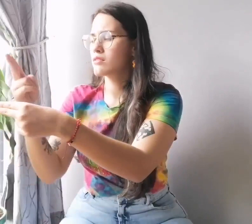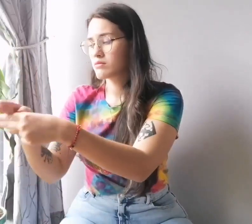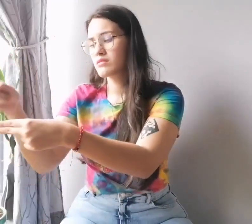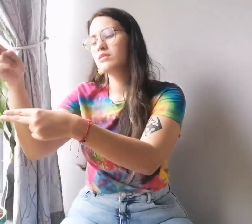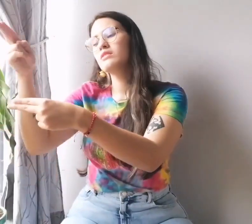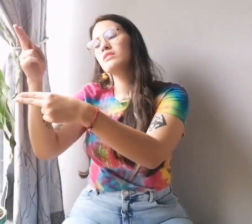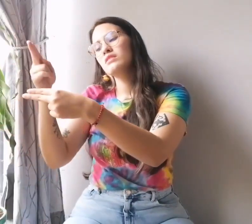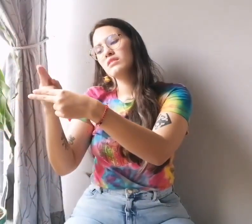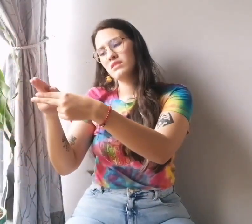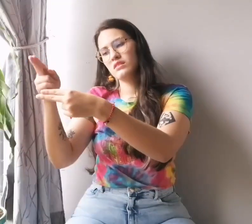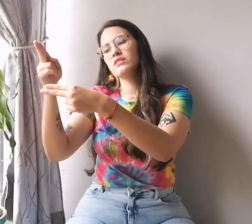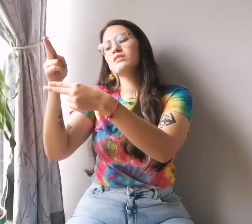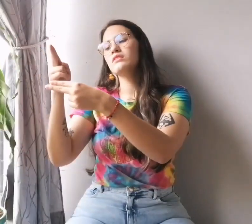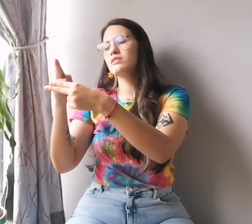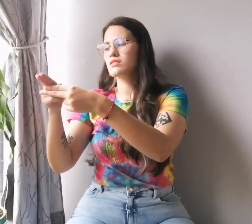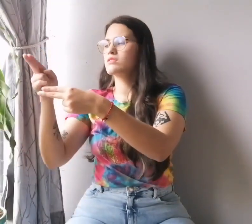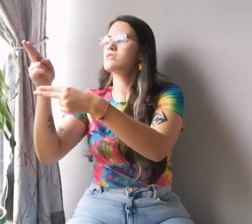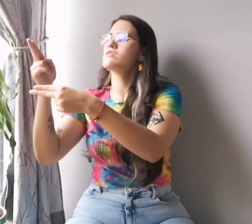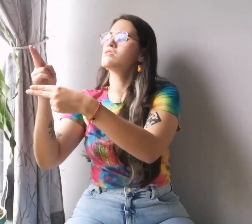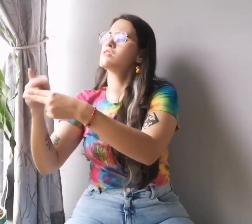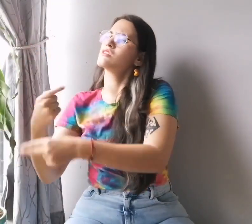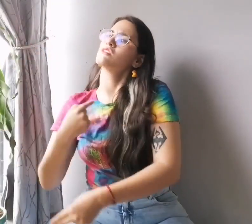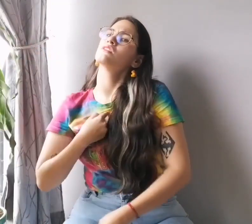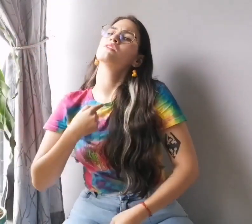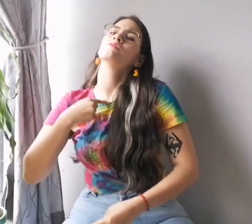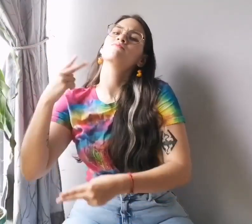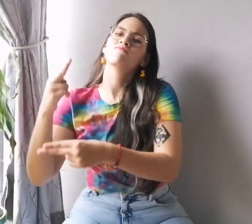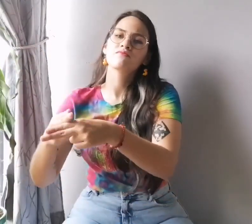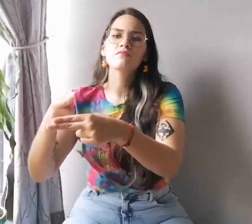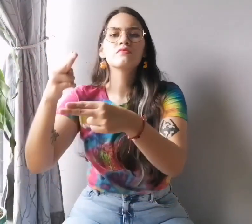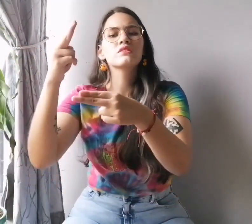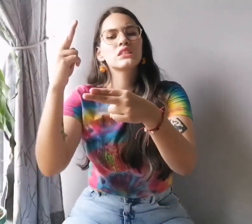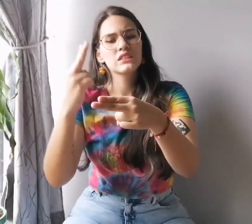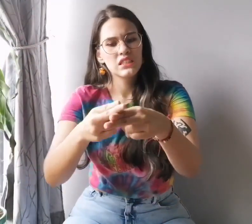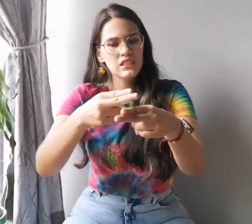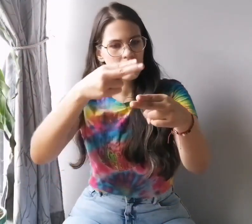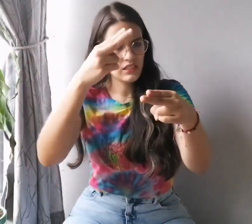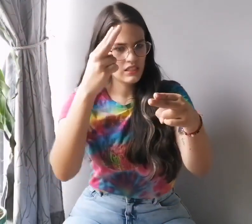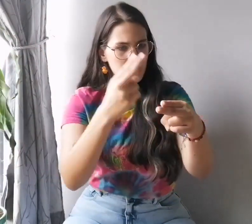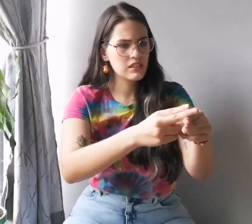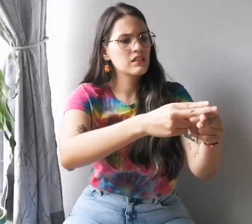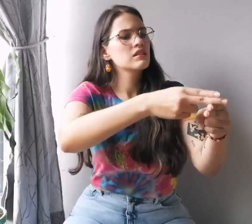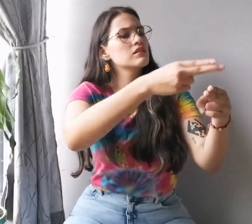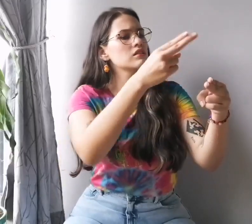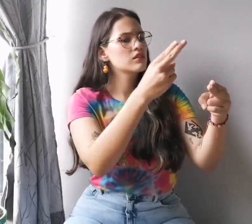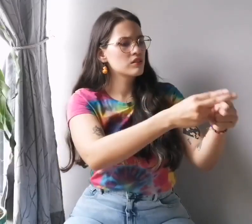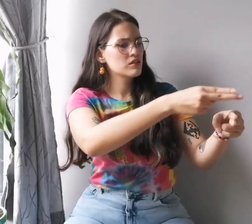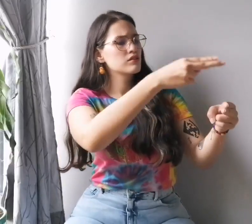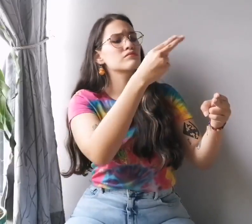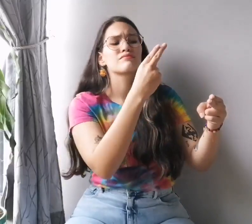Xiomara Rosa, Ría, Alejandra y soy